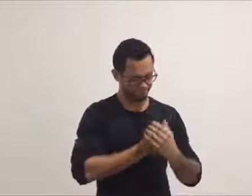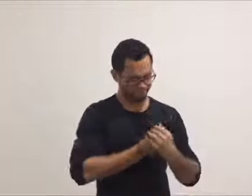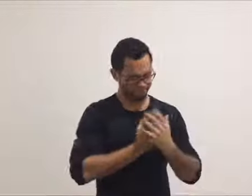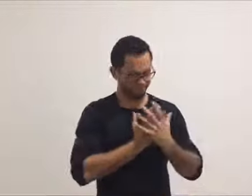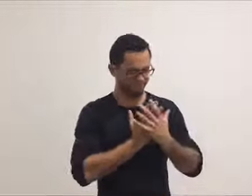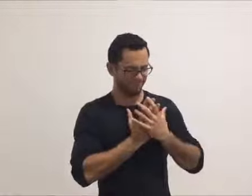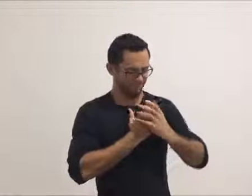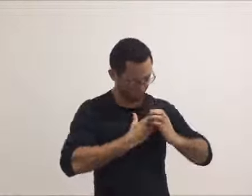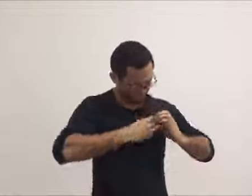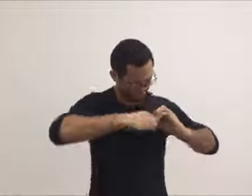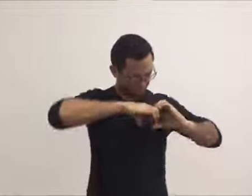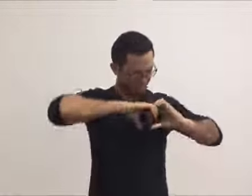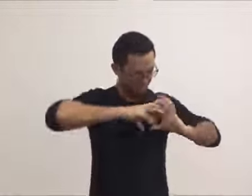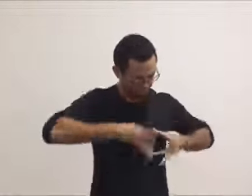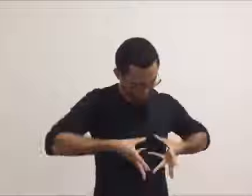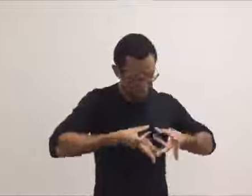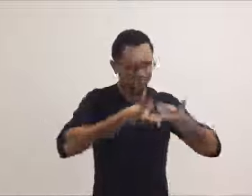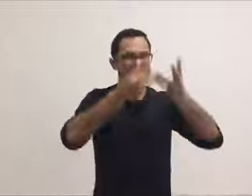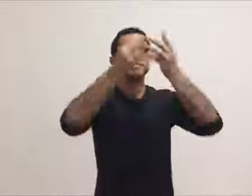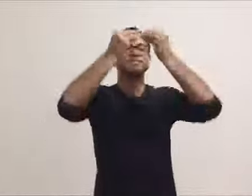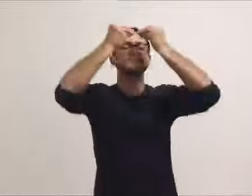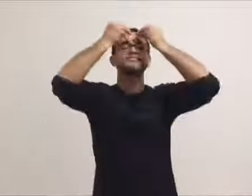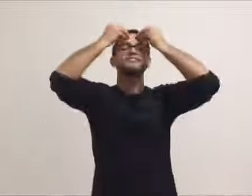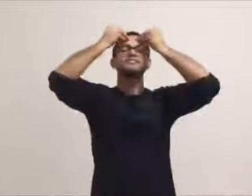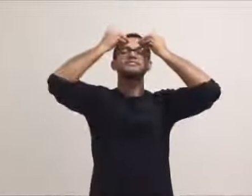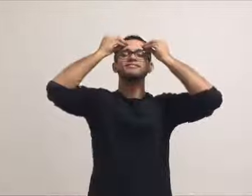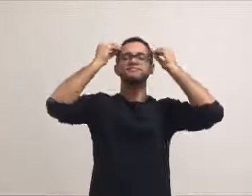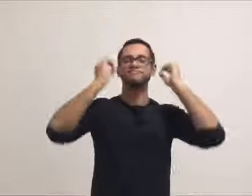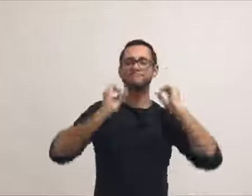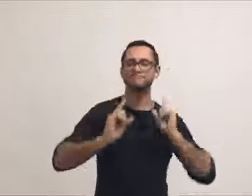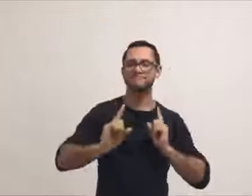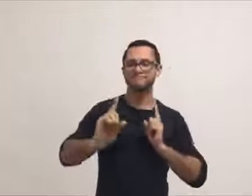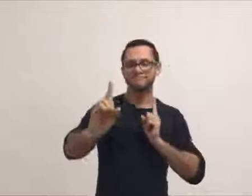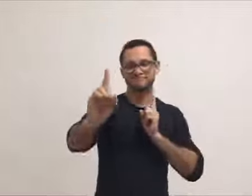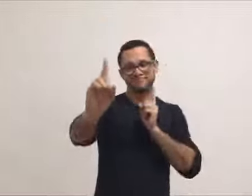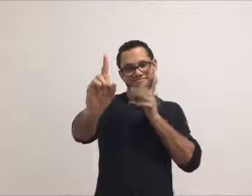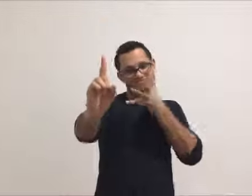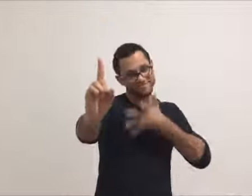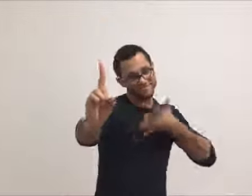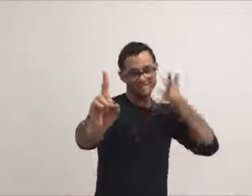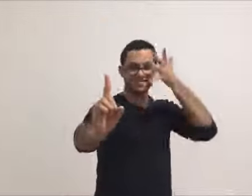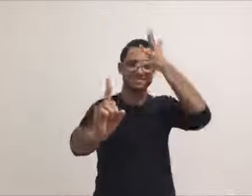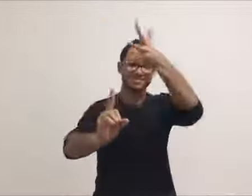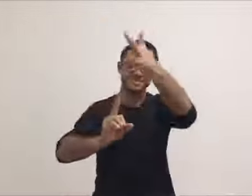nos seus conselhos de irmão E é pra você que eu dedico essa canção